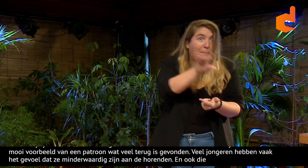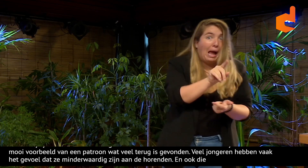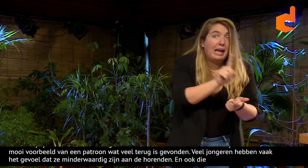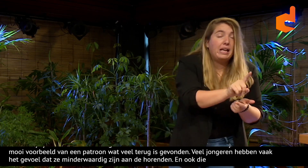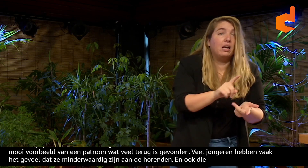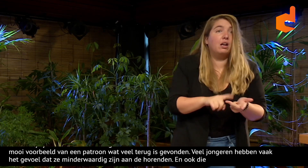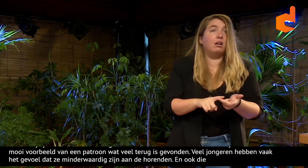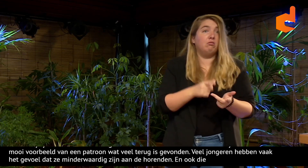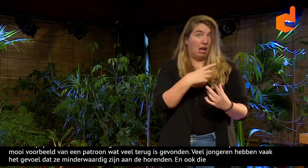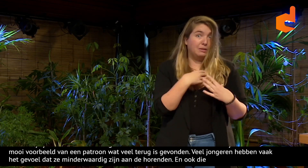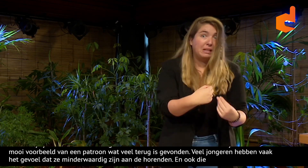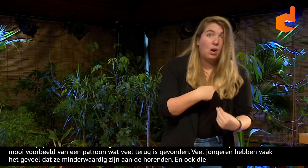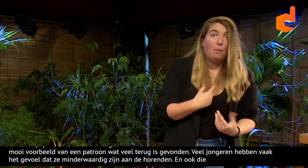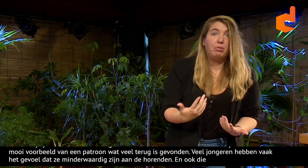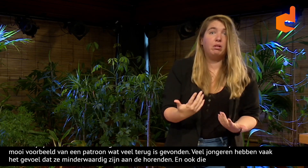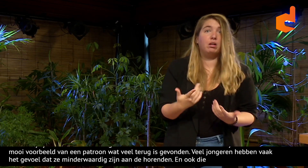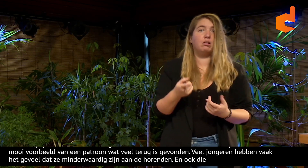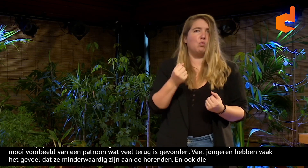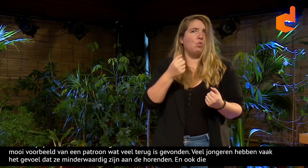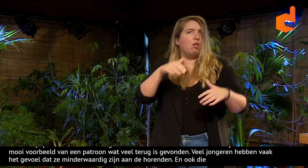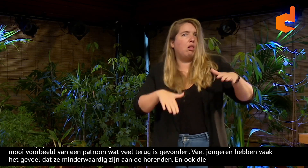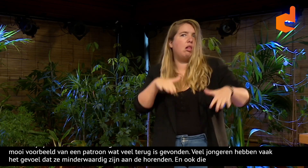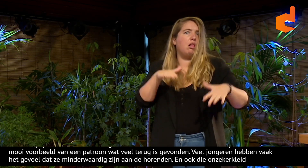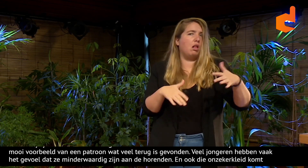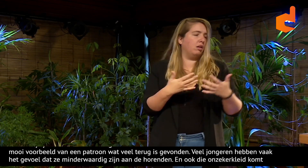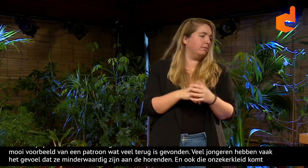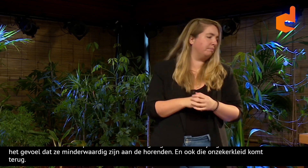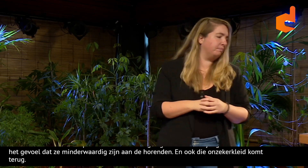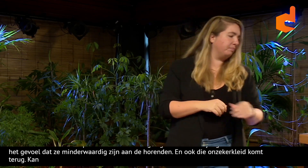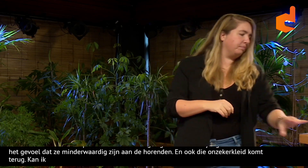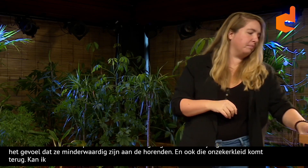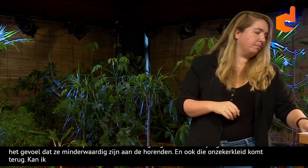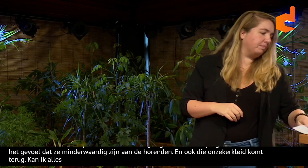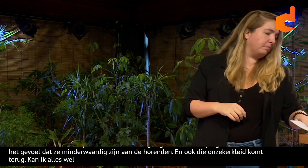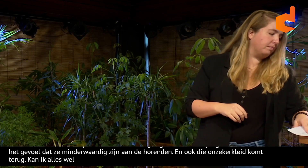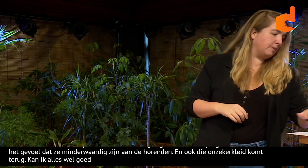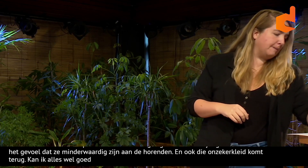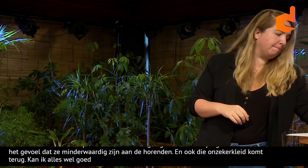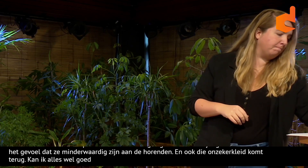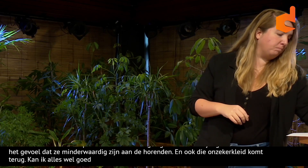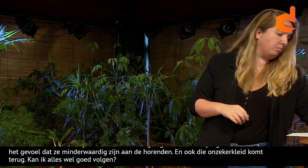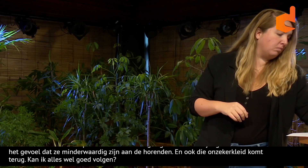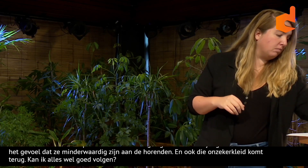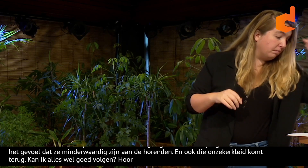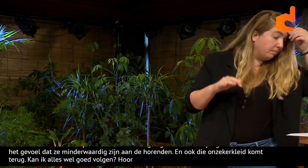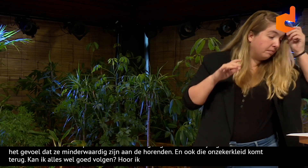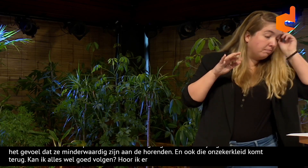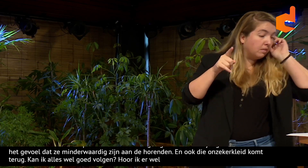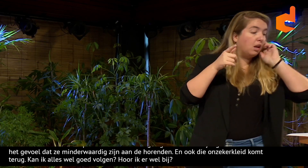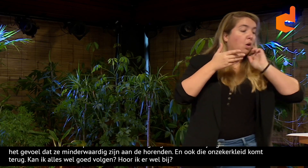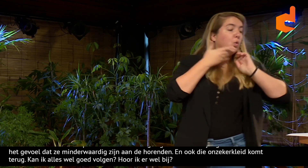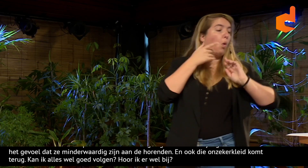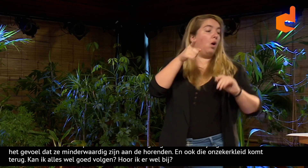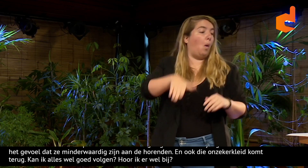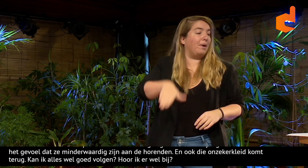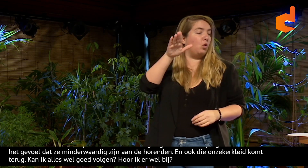komt vaak terug. Die onzekerheid van... Kan ik alles wel goed volgen? Hoor ik er wel bij? Accepteren ze mij wel?